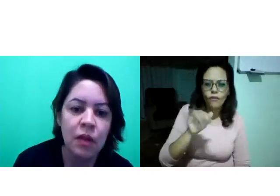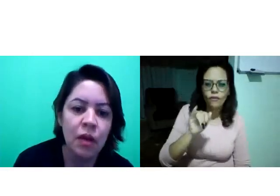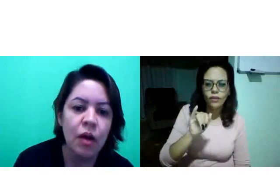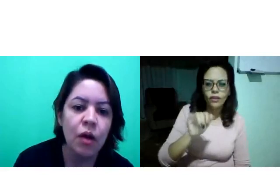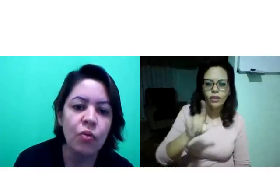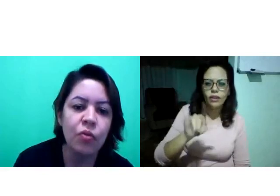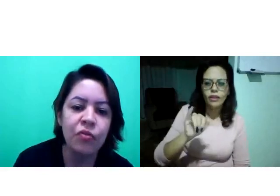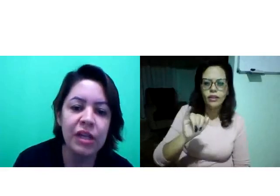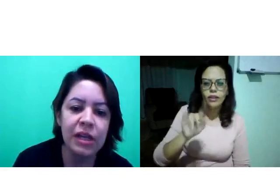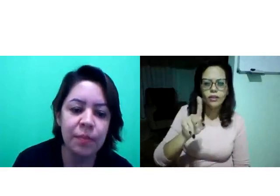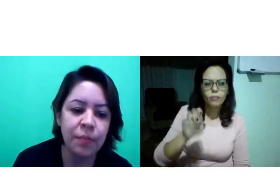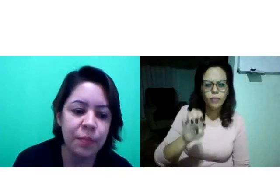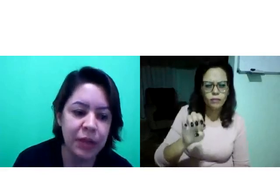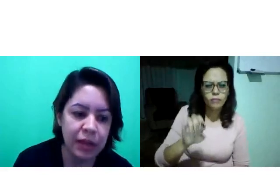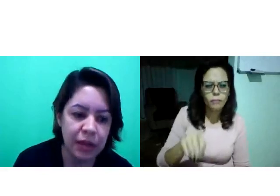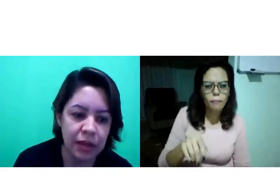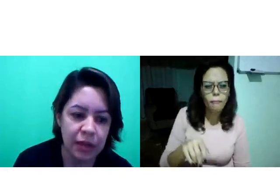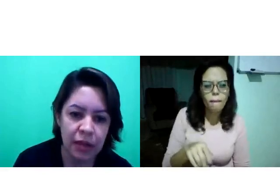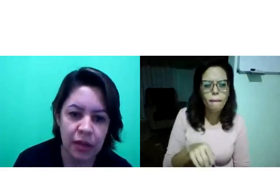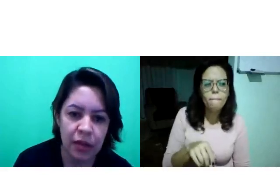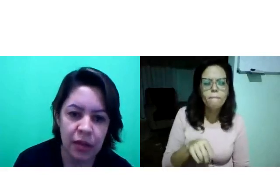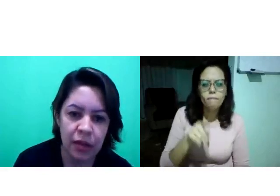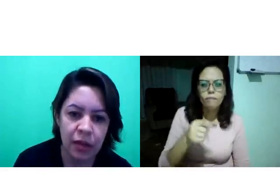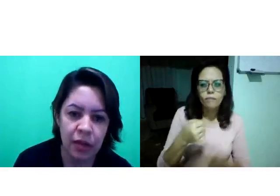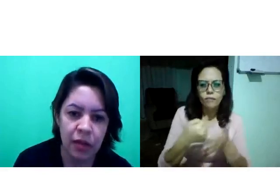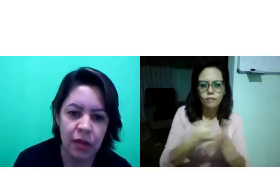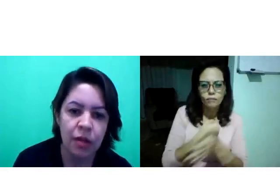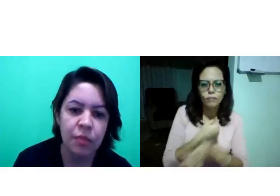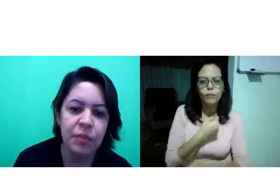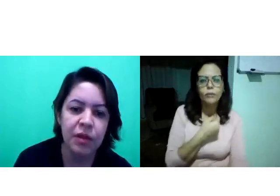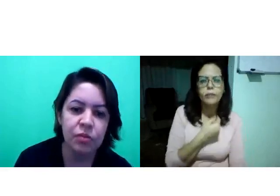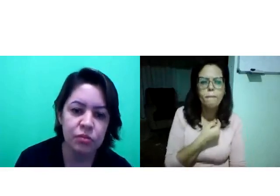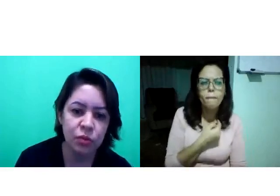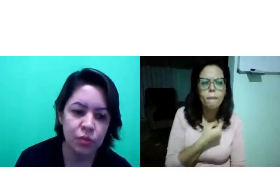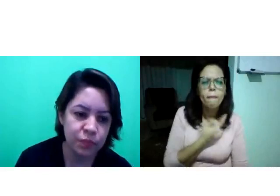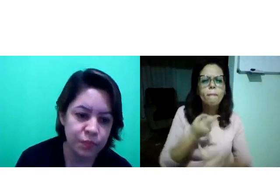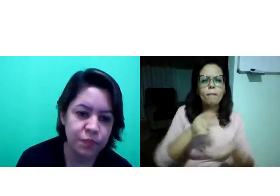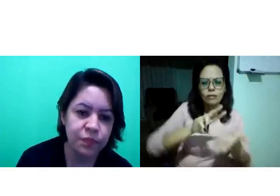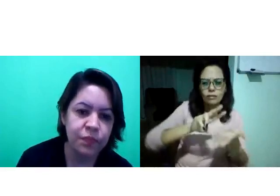O Filipe me perguntou.